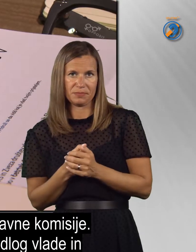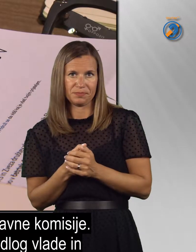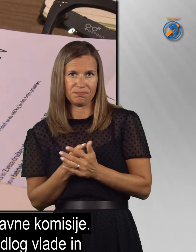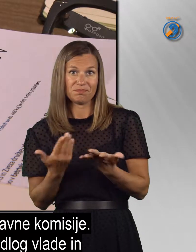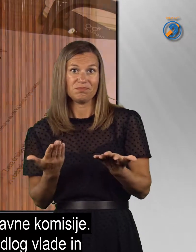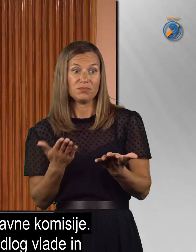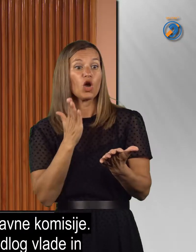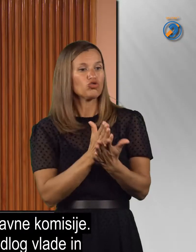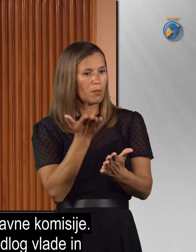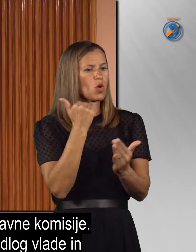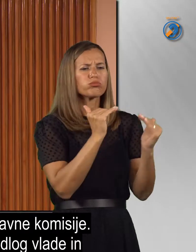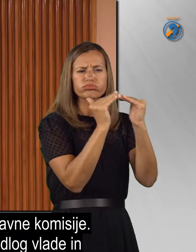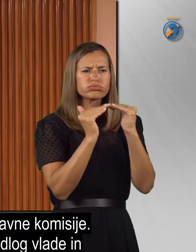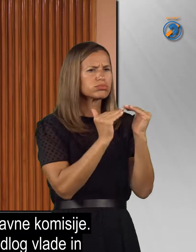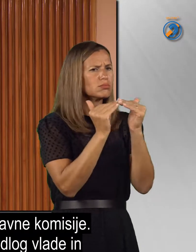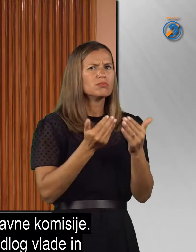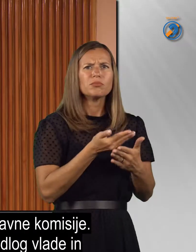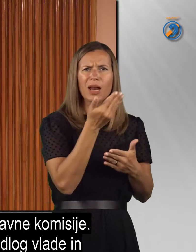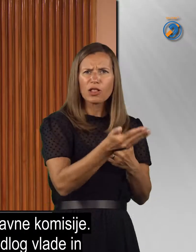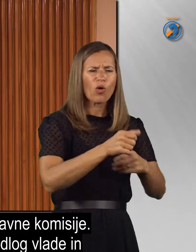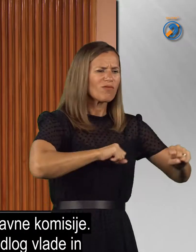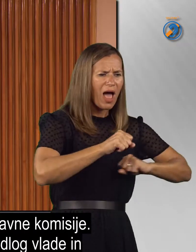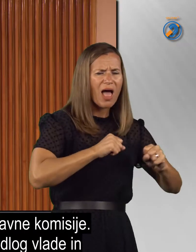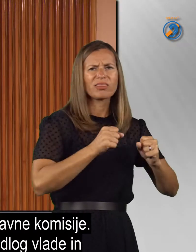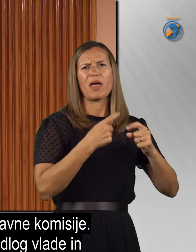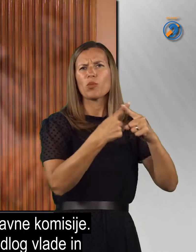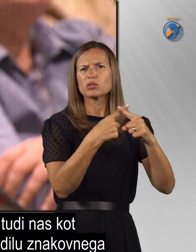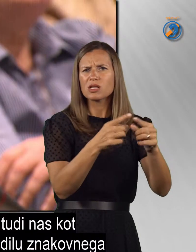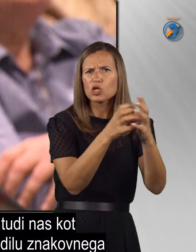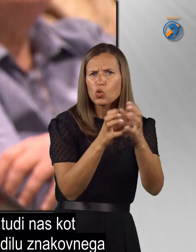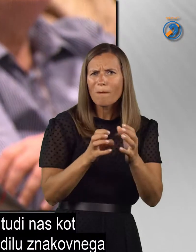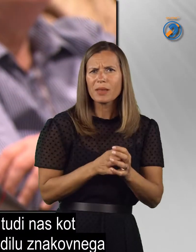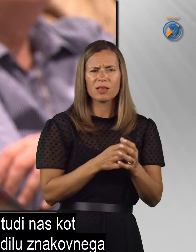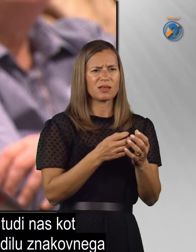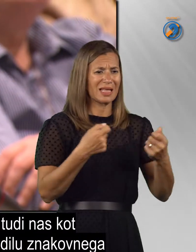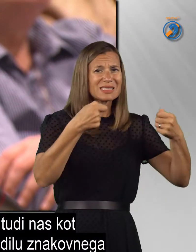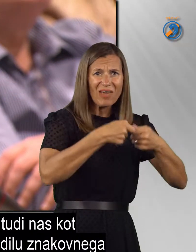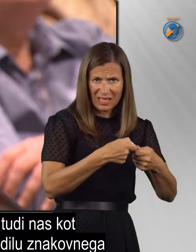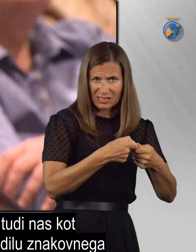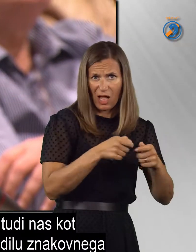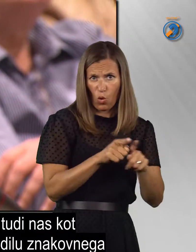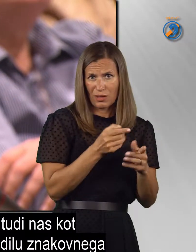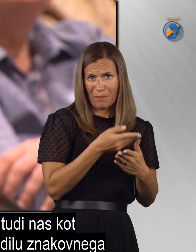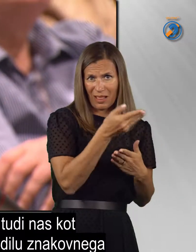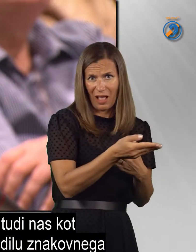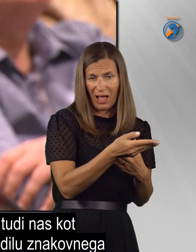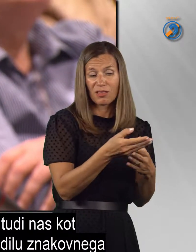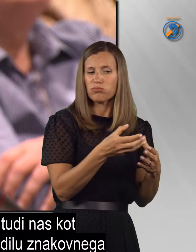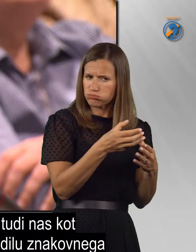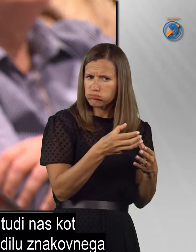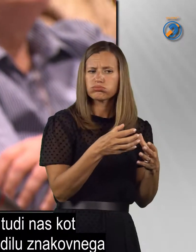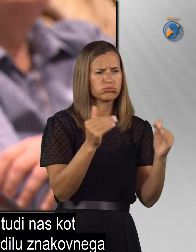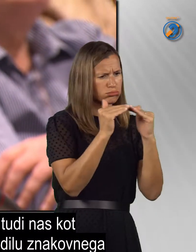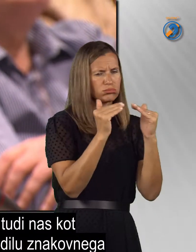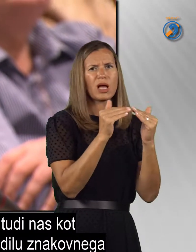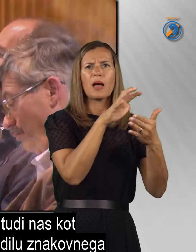komisije. Namreč usklen predlog vlade in poslanskih skupini ljudi nas kot predlagateljev je